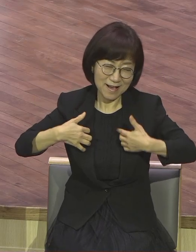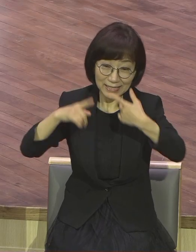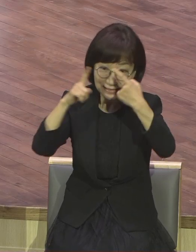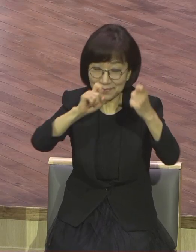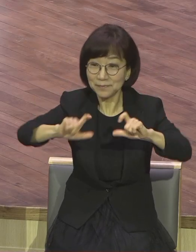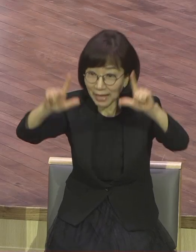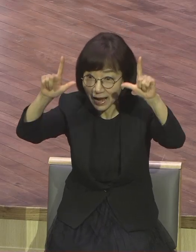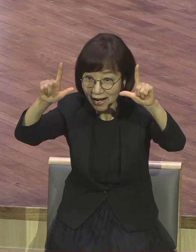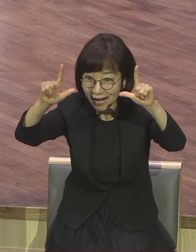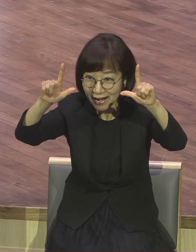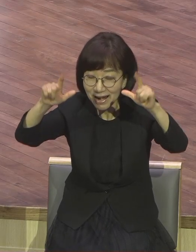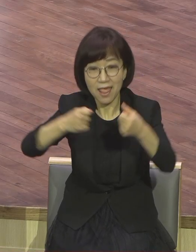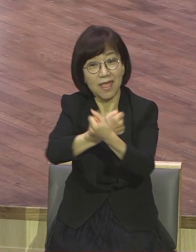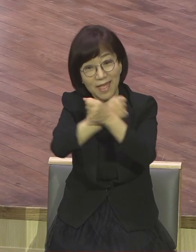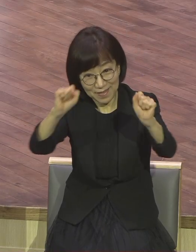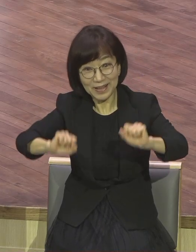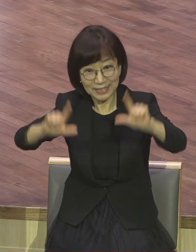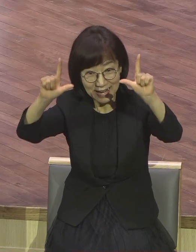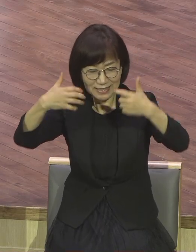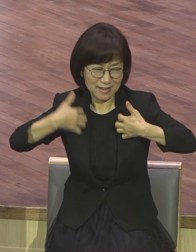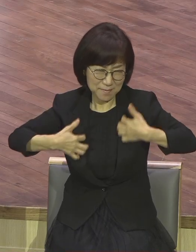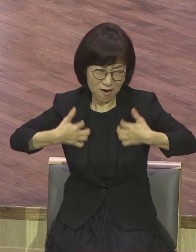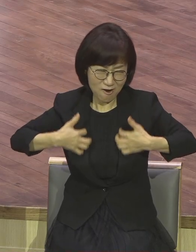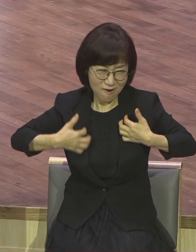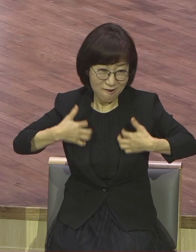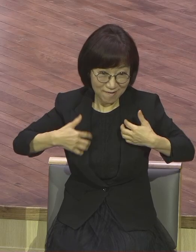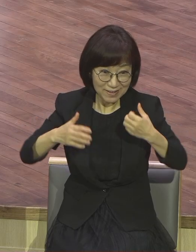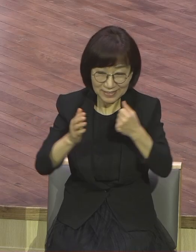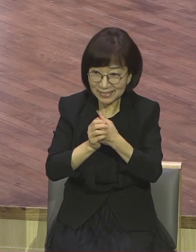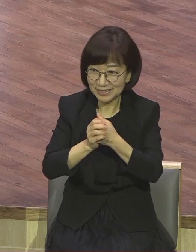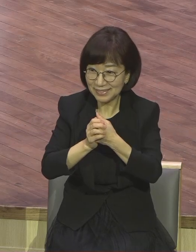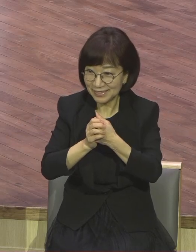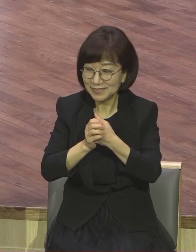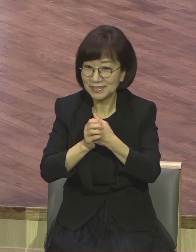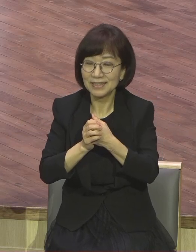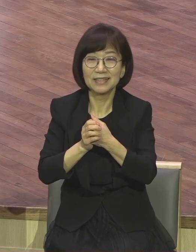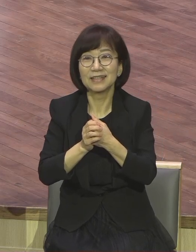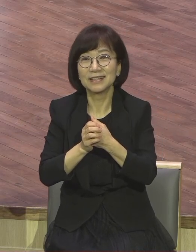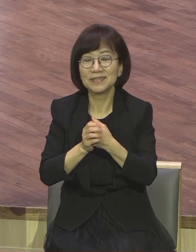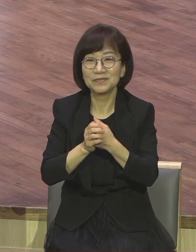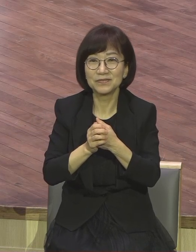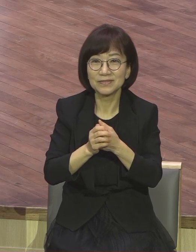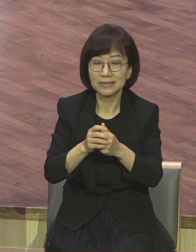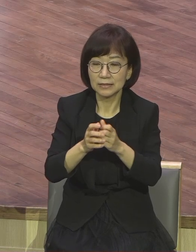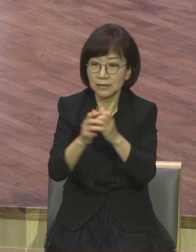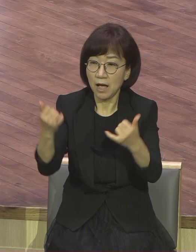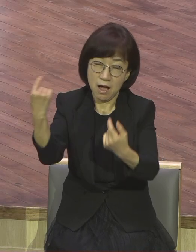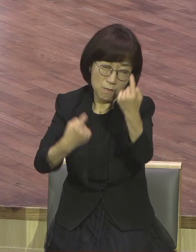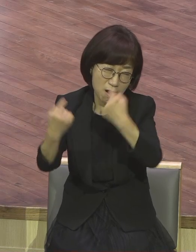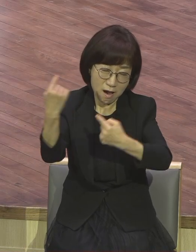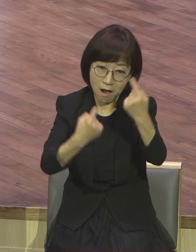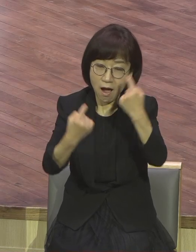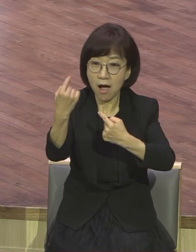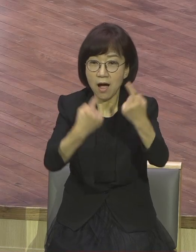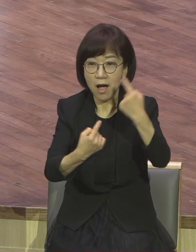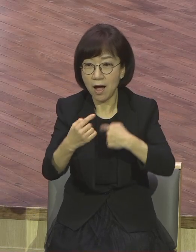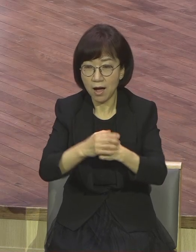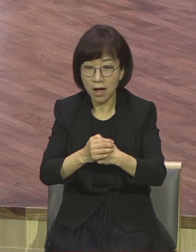해방의 날이거든요. 그 그런 270만 환전을 했을 때